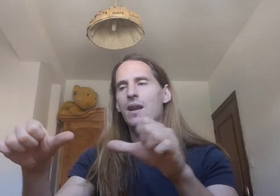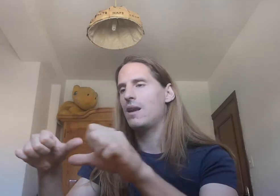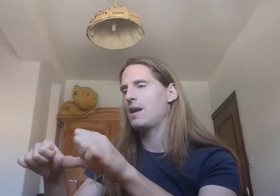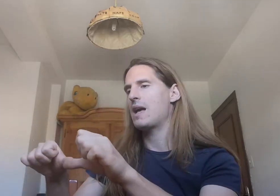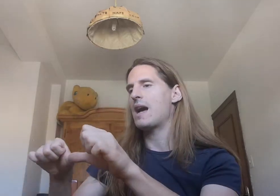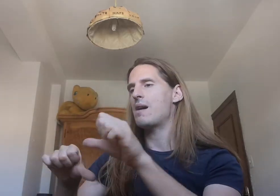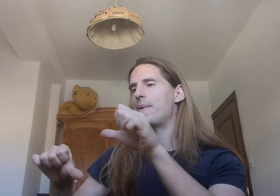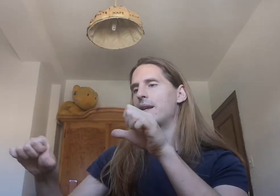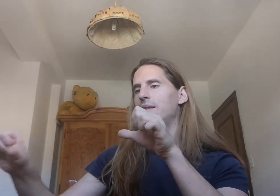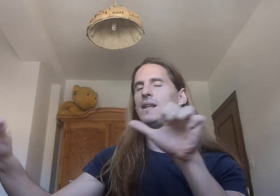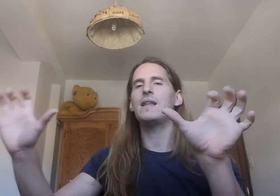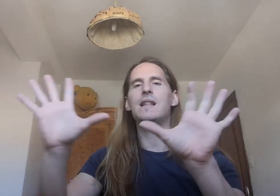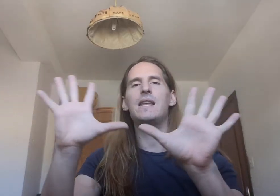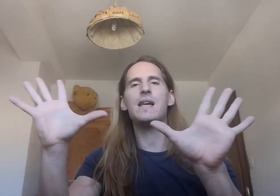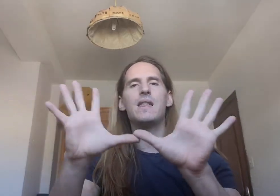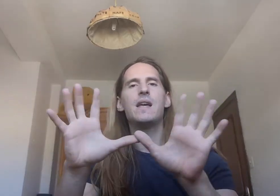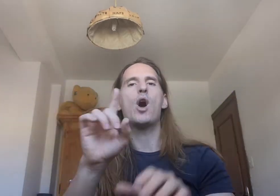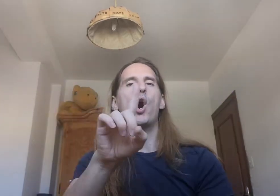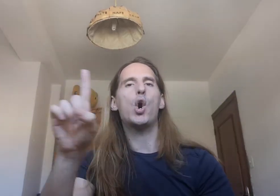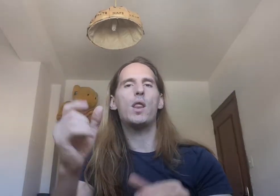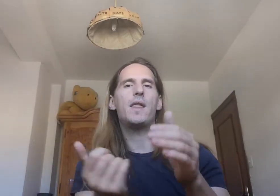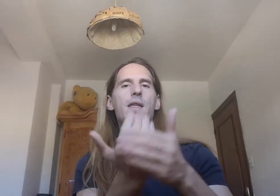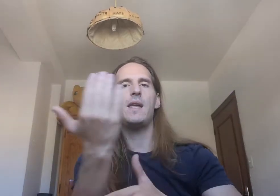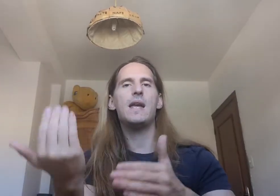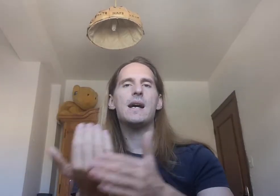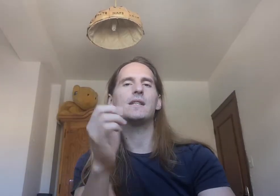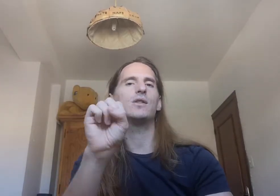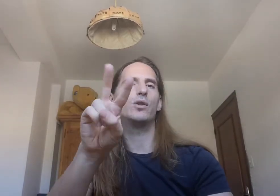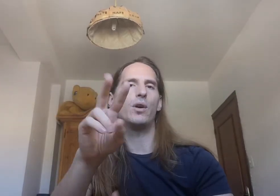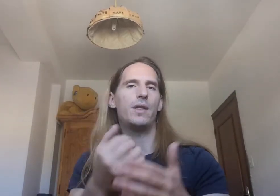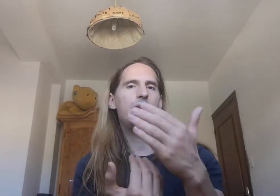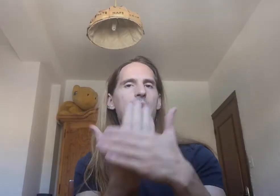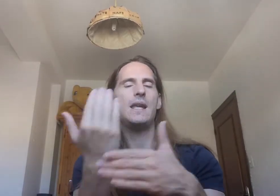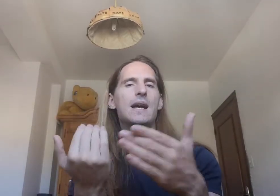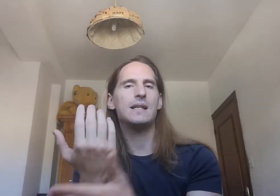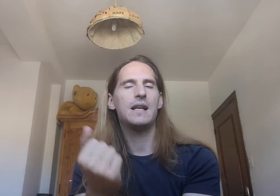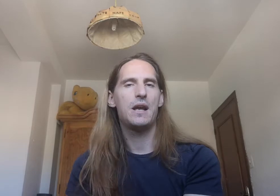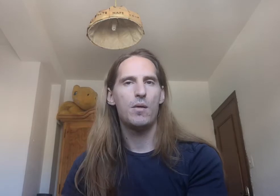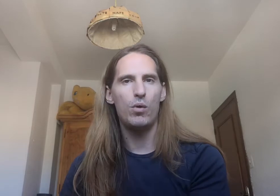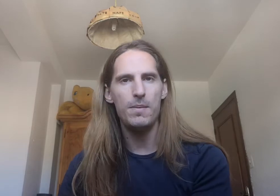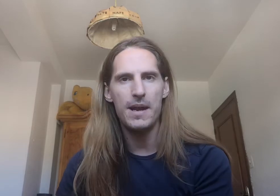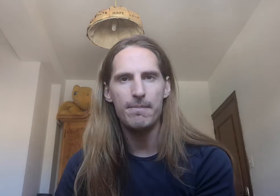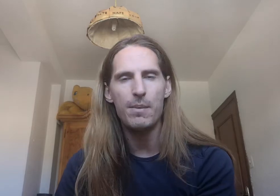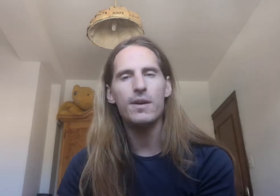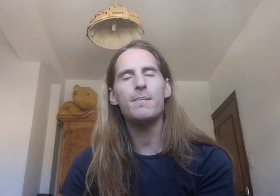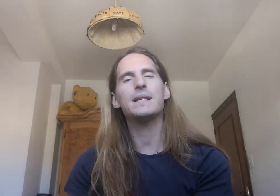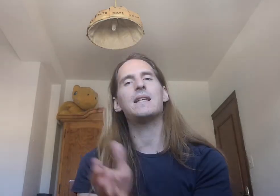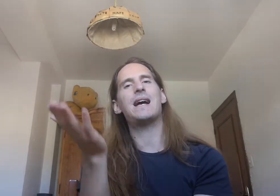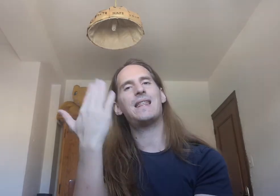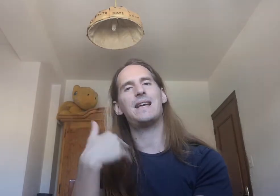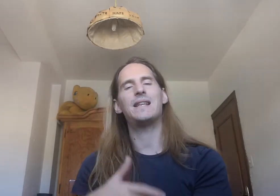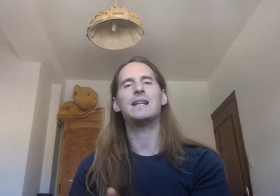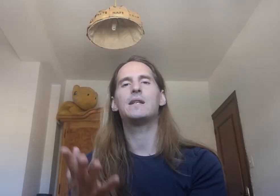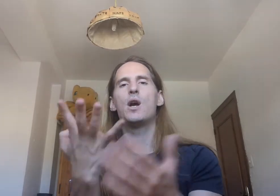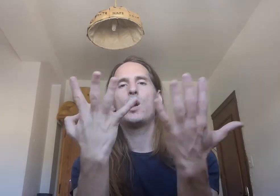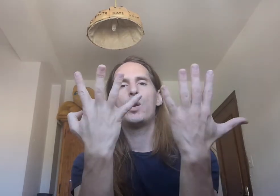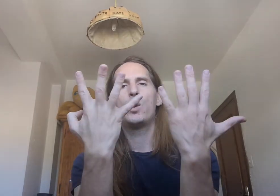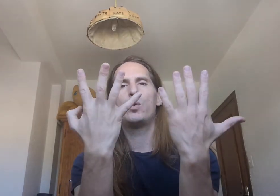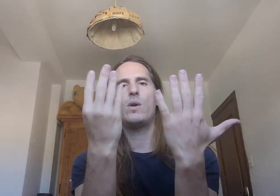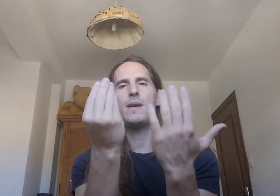a partir del 10 11 días 12 días muy bien vamos a repasar hacia atrás nueve